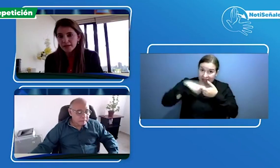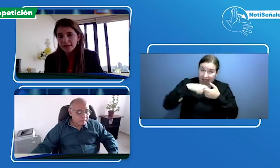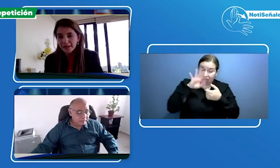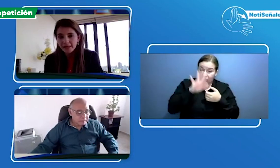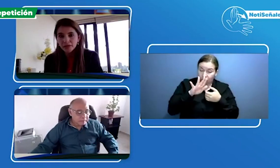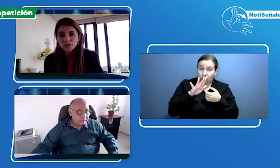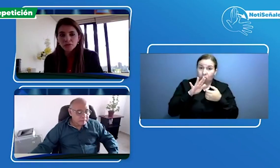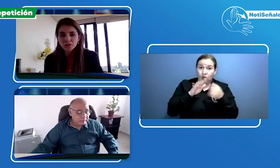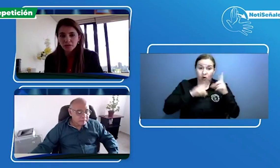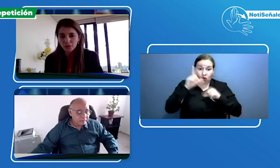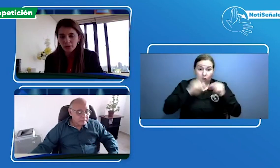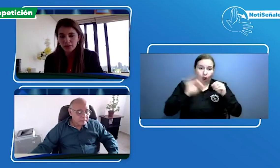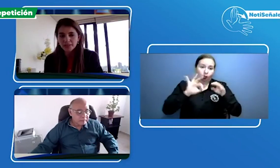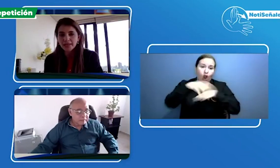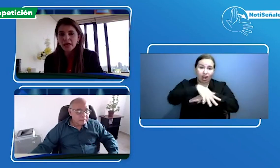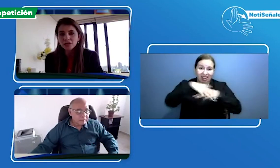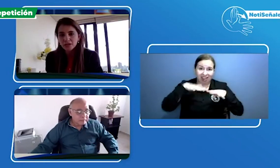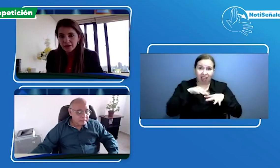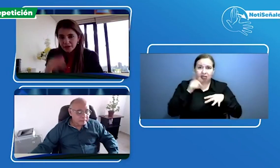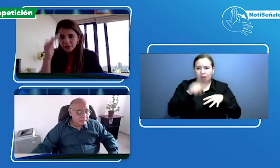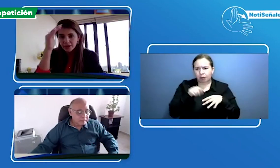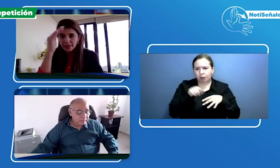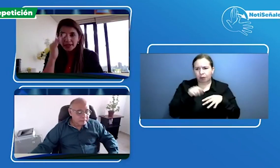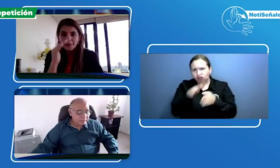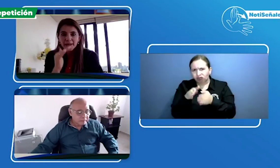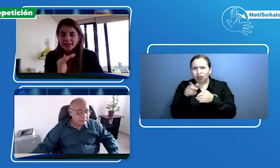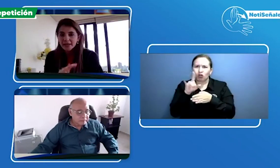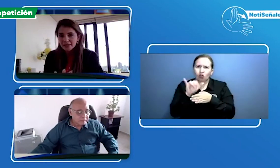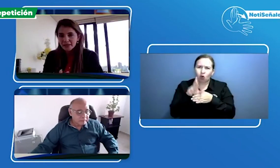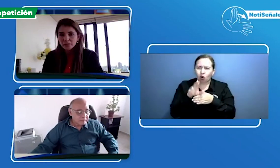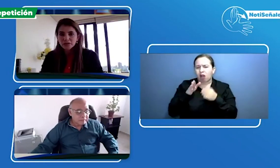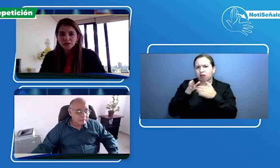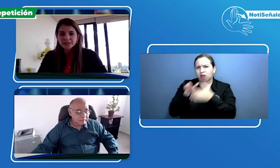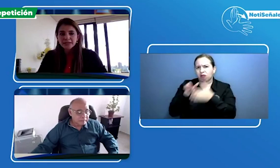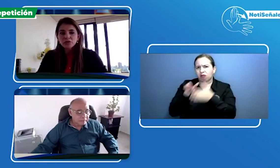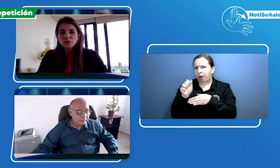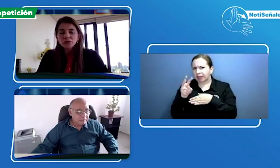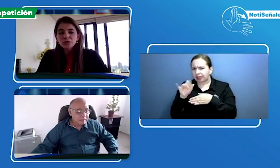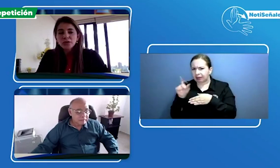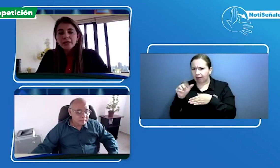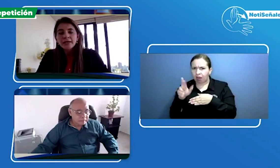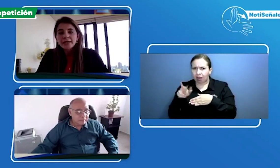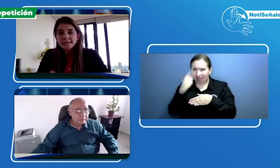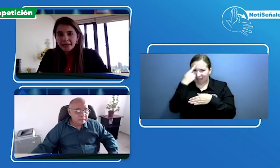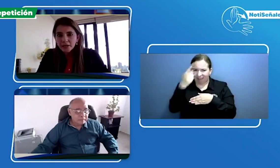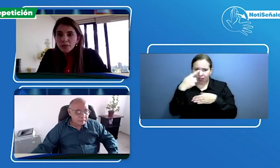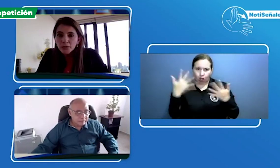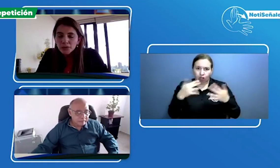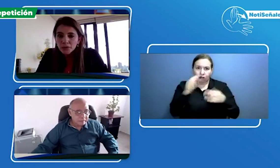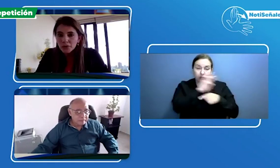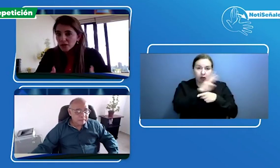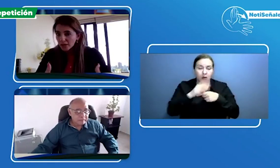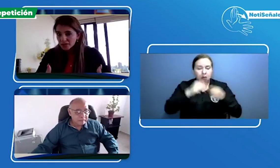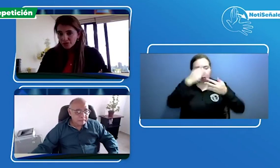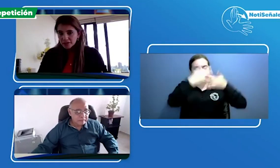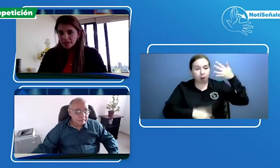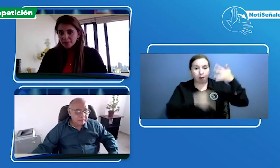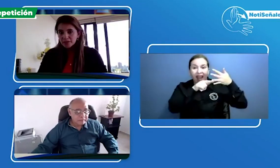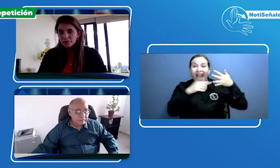red, con nuestros aseguradores aliados, si ya vieron ahí en la página tenemos en donde están los puntos y llegan a un punto y no les ofrecen la plataforma